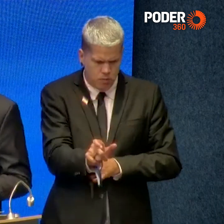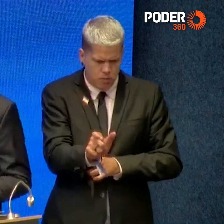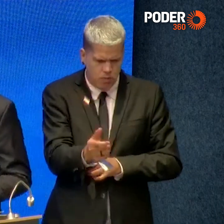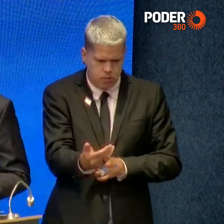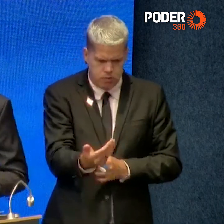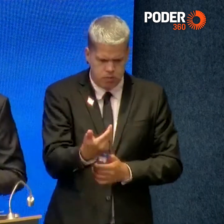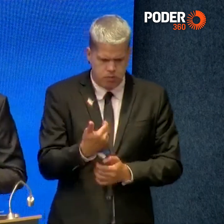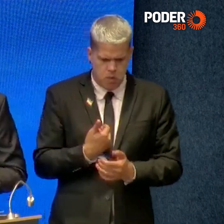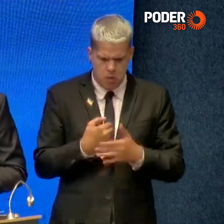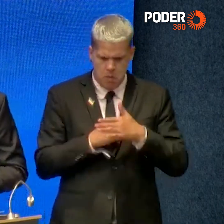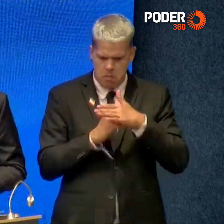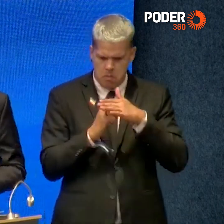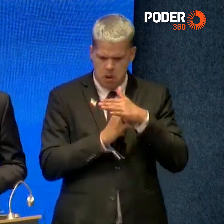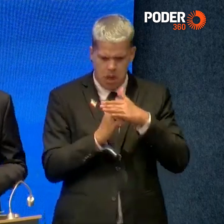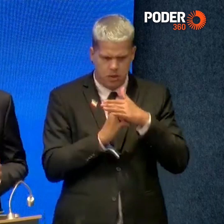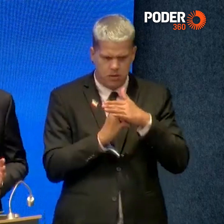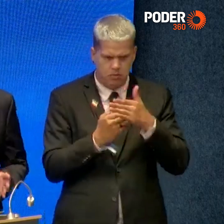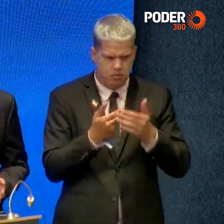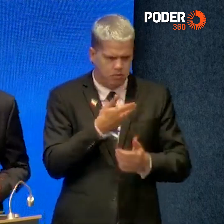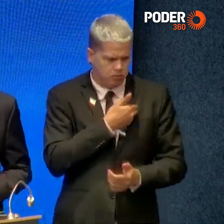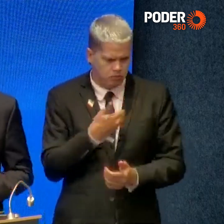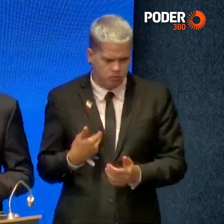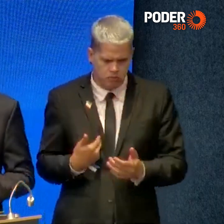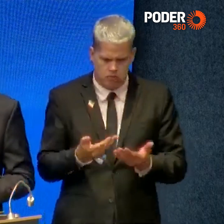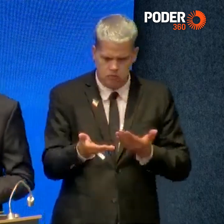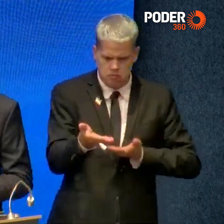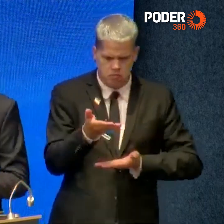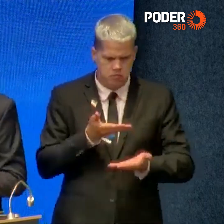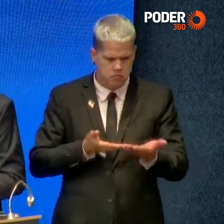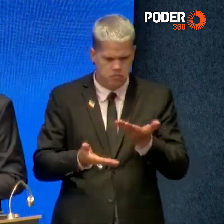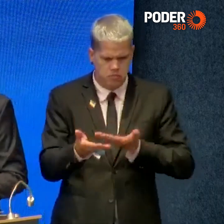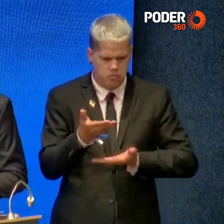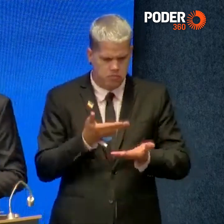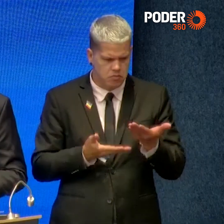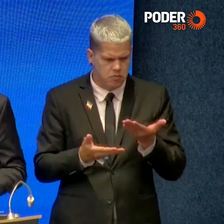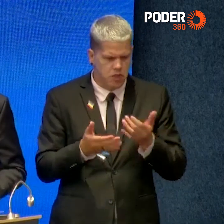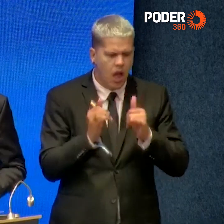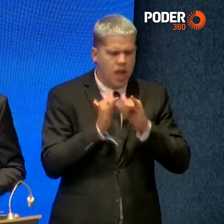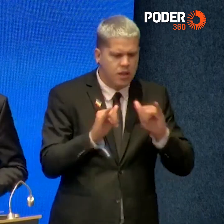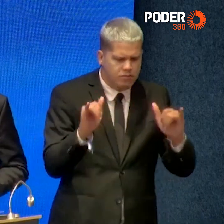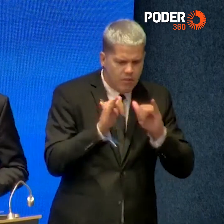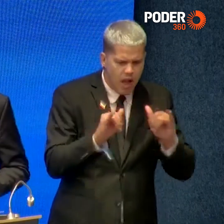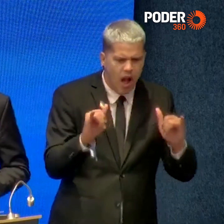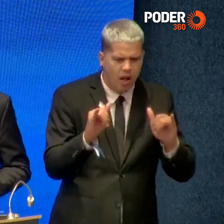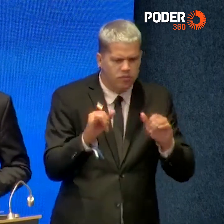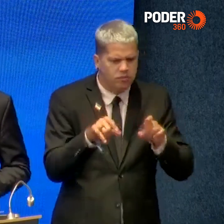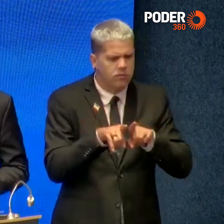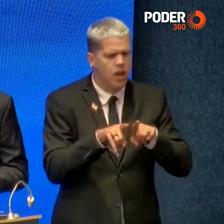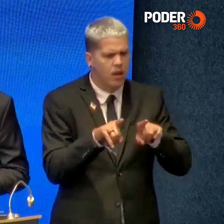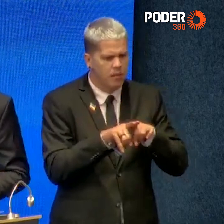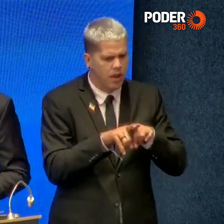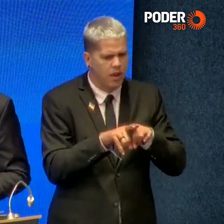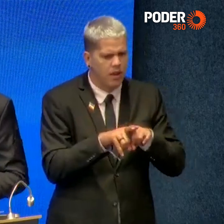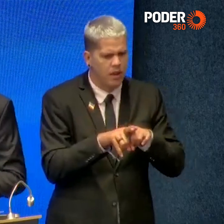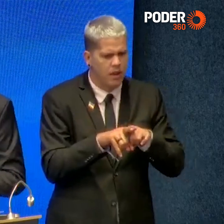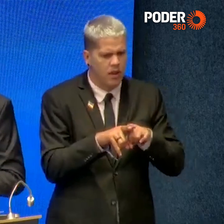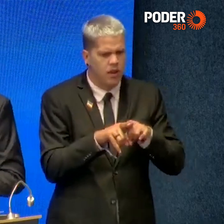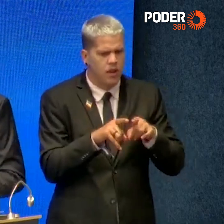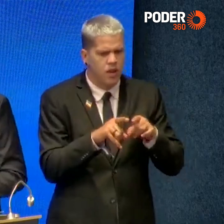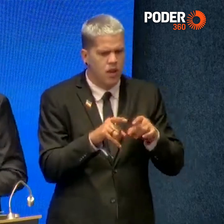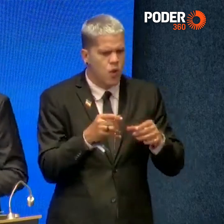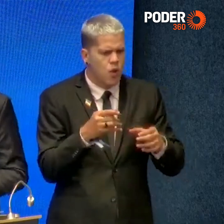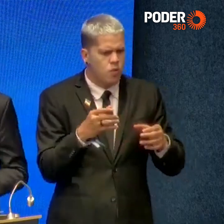organizações, a disseminação e a permuta de dados e informações, o acúmulo de